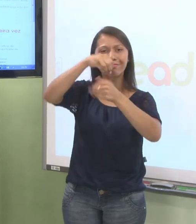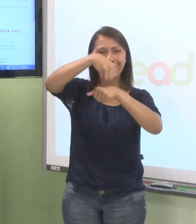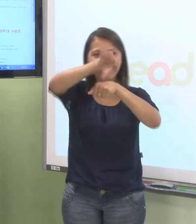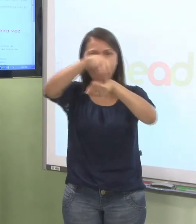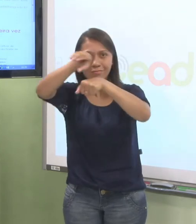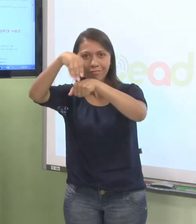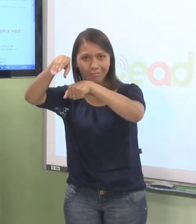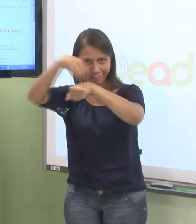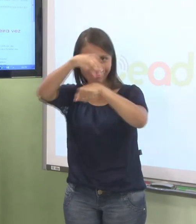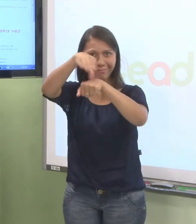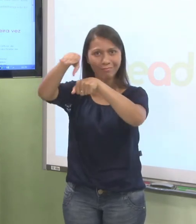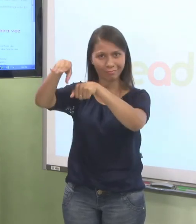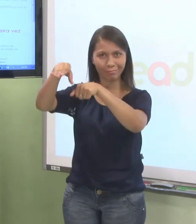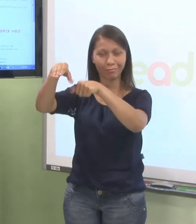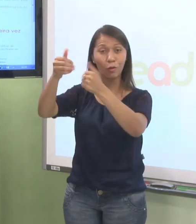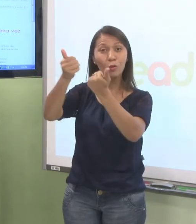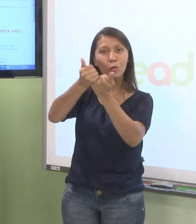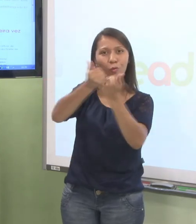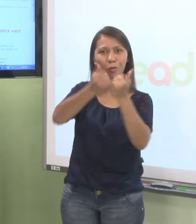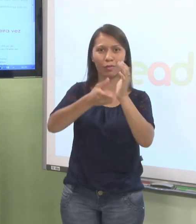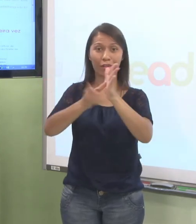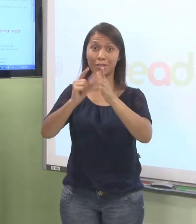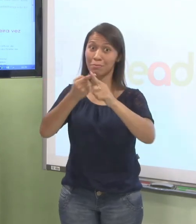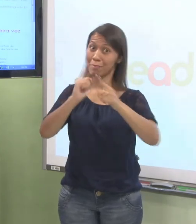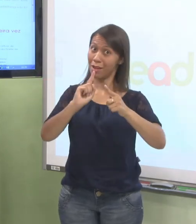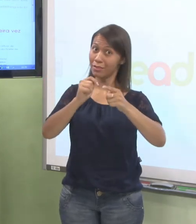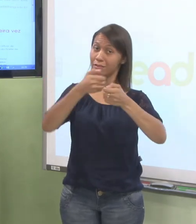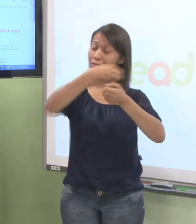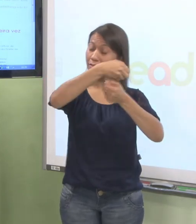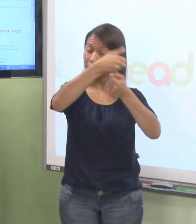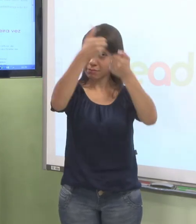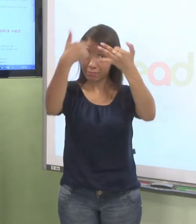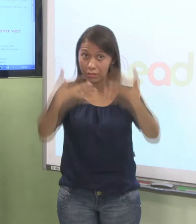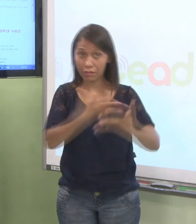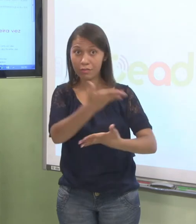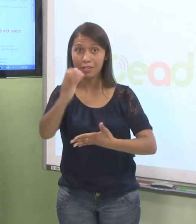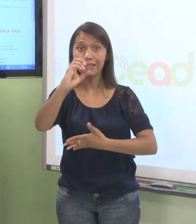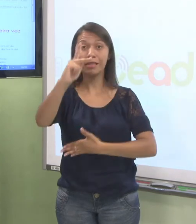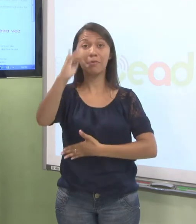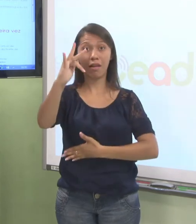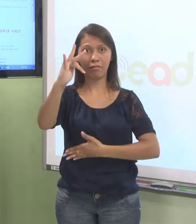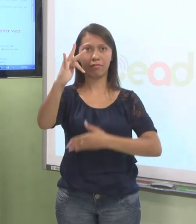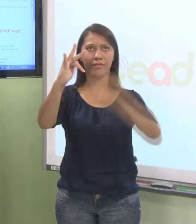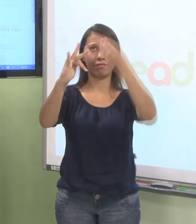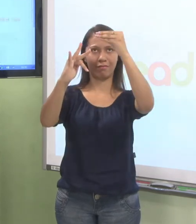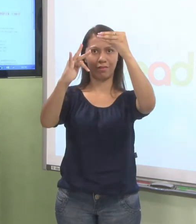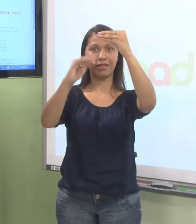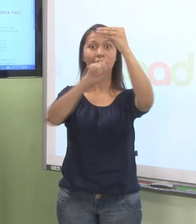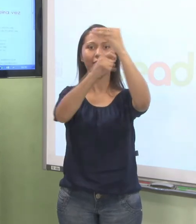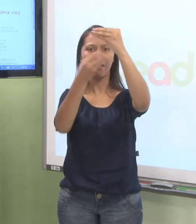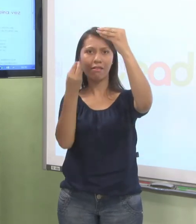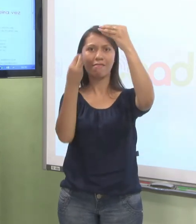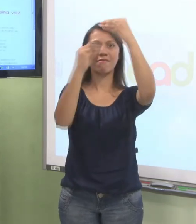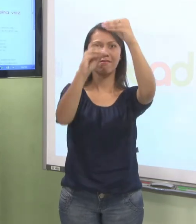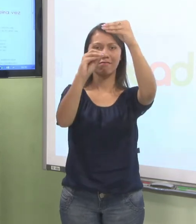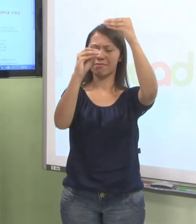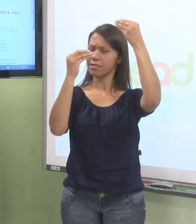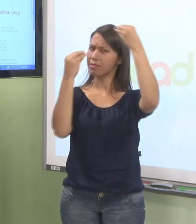vocês. Só que eu já vou adiantando que provavelmente vai ser o CPF no usuário e na senha. O primeiro acesso é